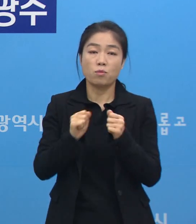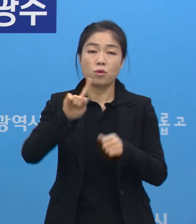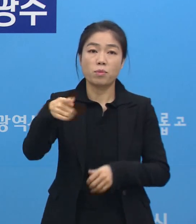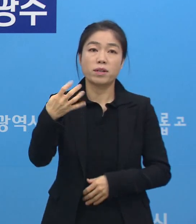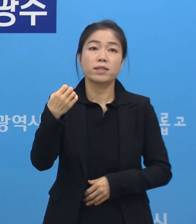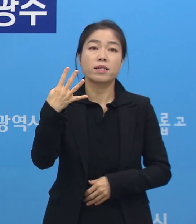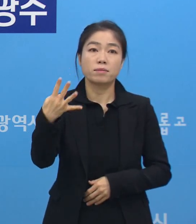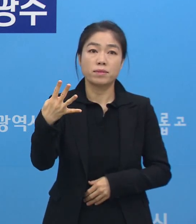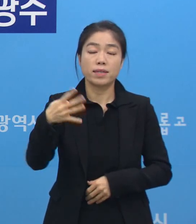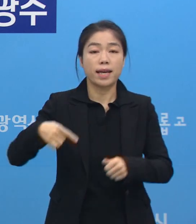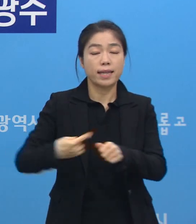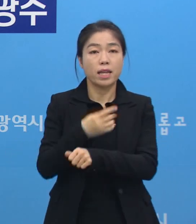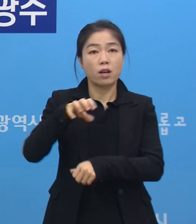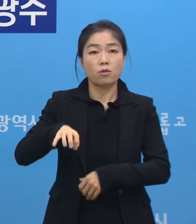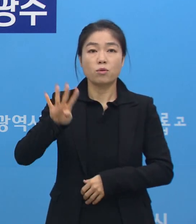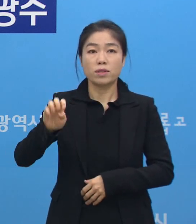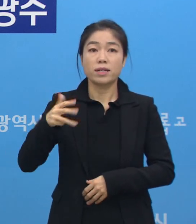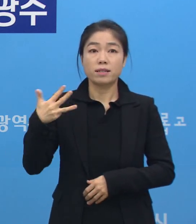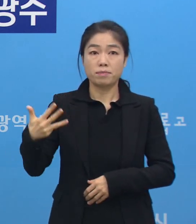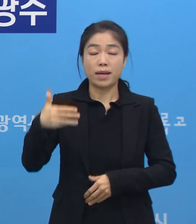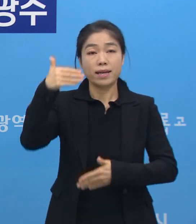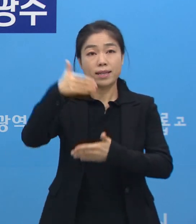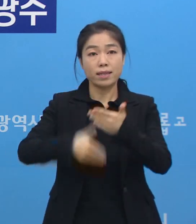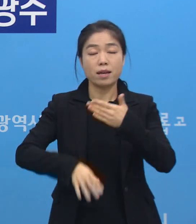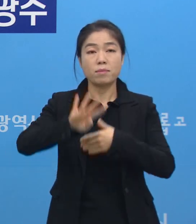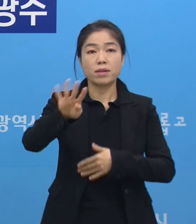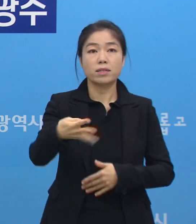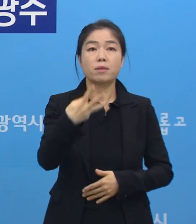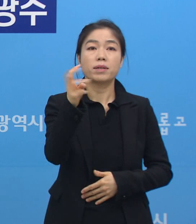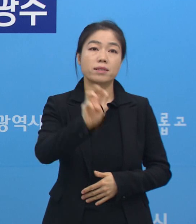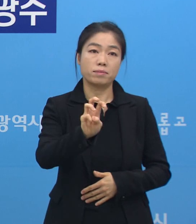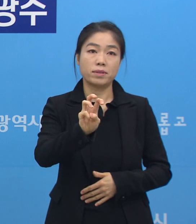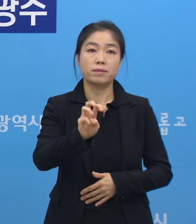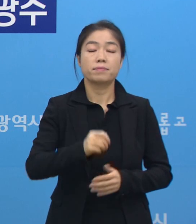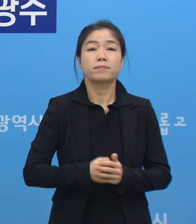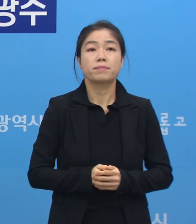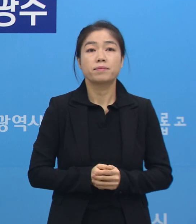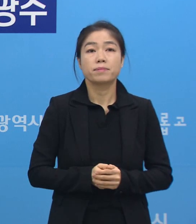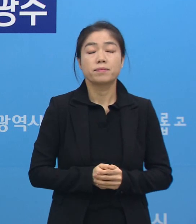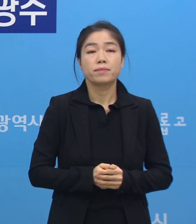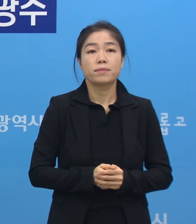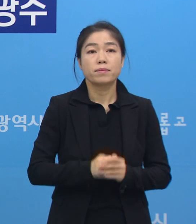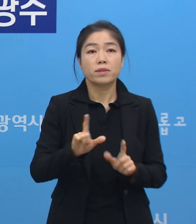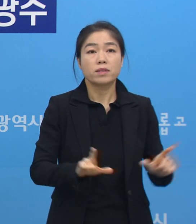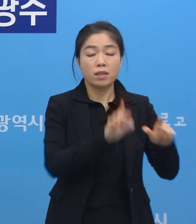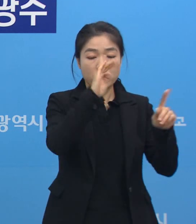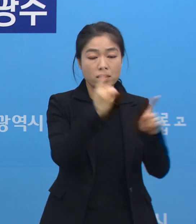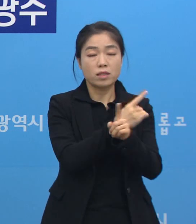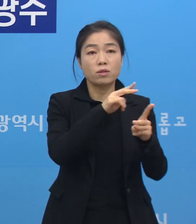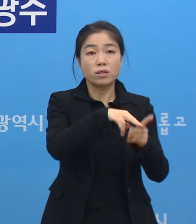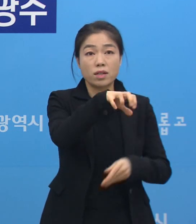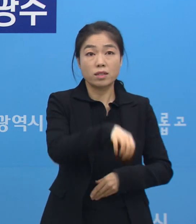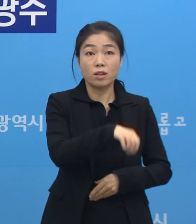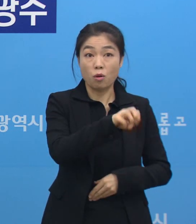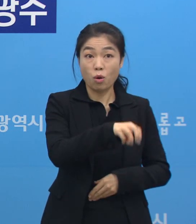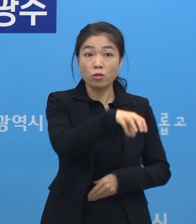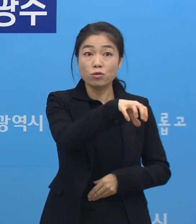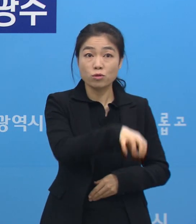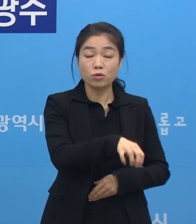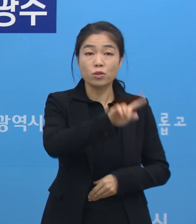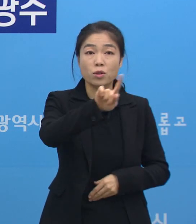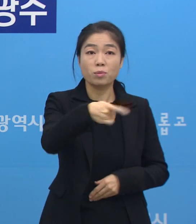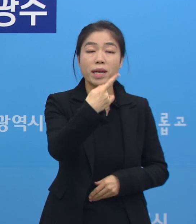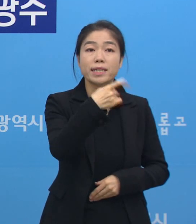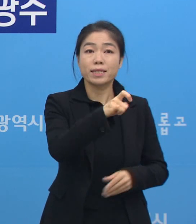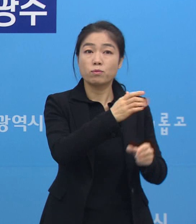144명, 타시도환자 48명으로 잔여병상 430병상입니다. 생활치료센터 현황은 광주생활치료센터는